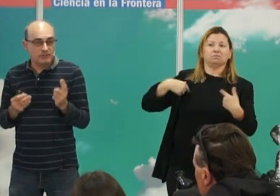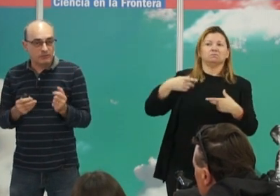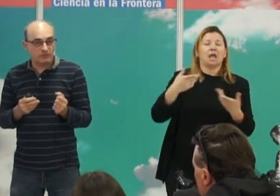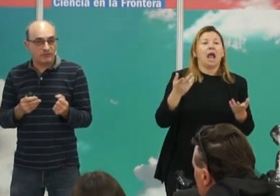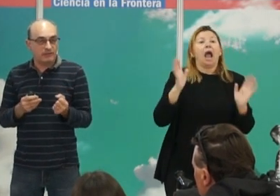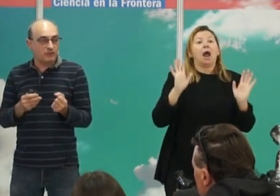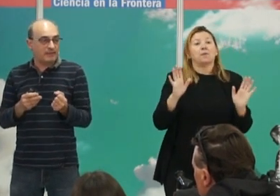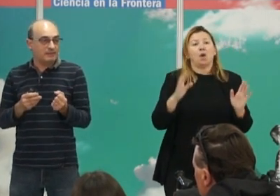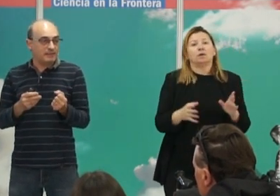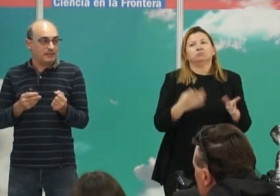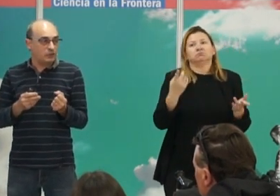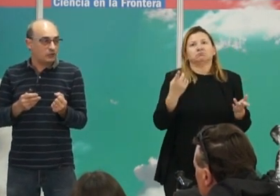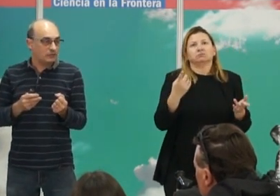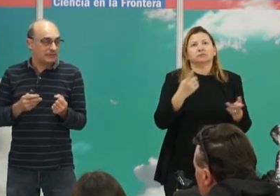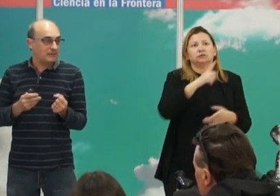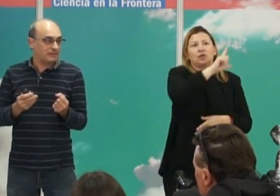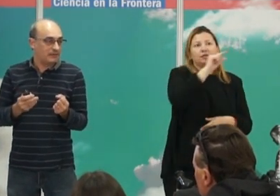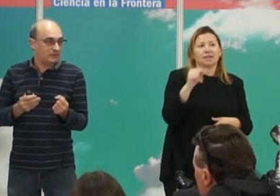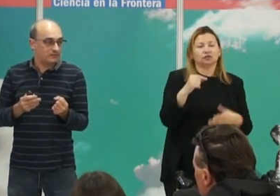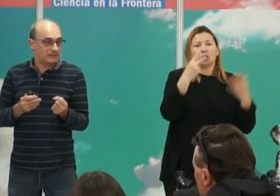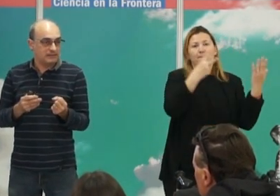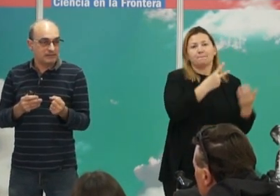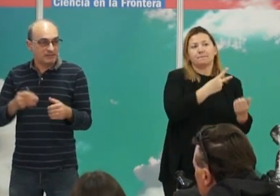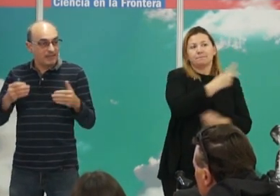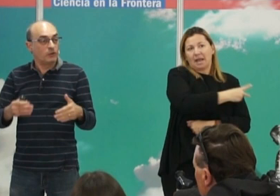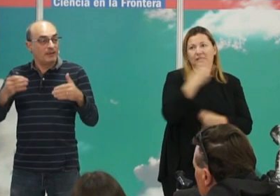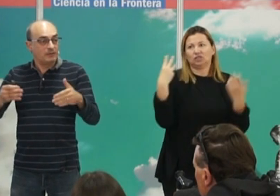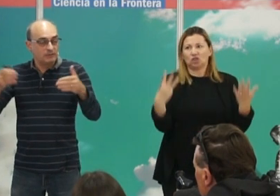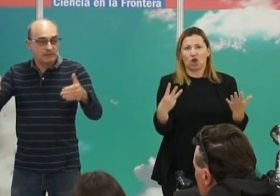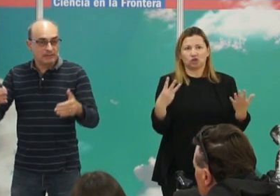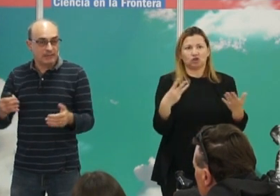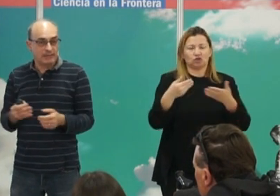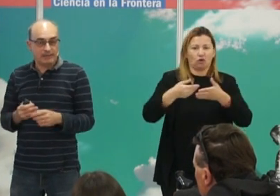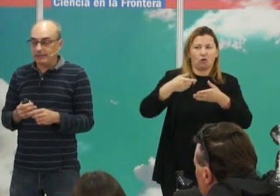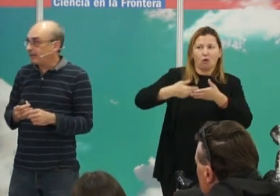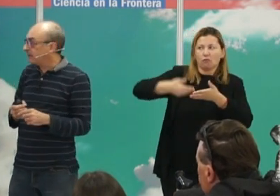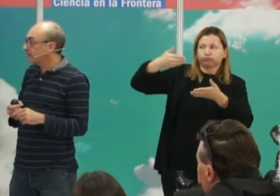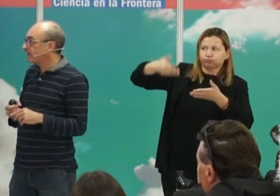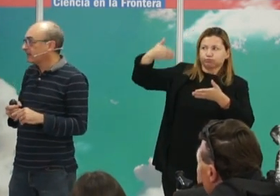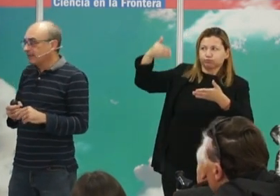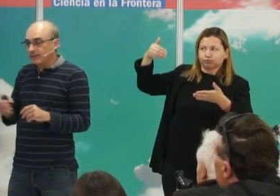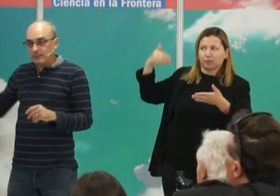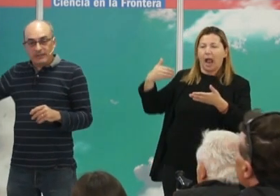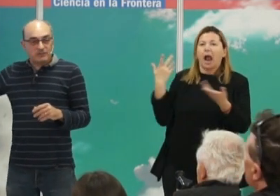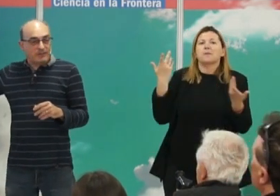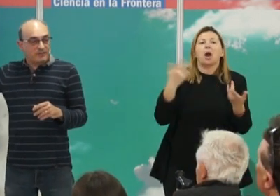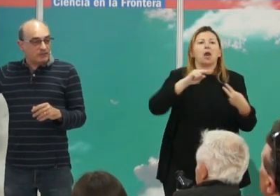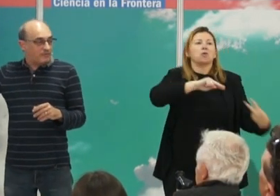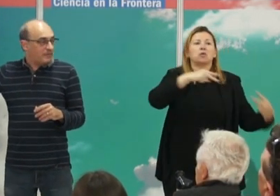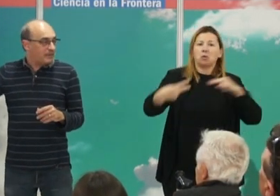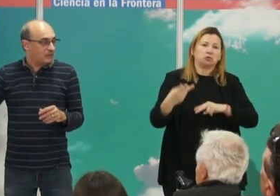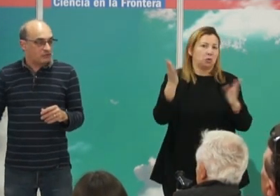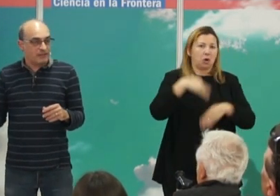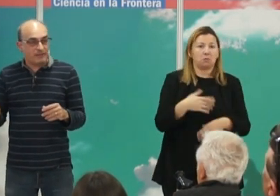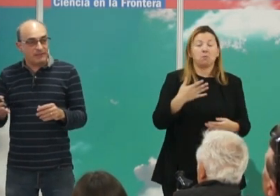alguno de nuestros 128 antepasados que se van doblando a cada generación. Por eso, a veces,